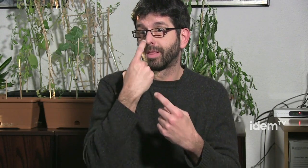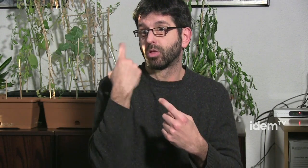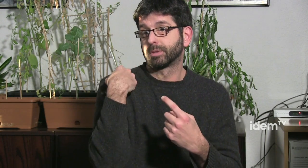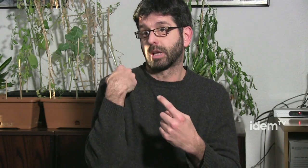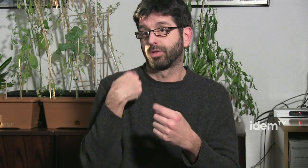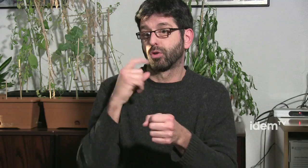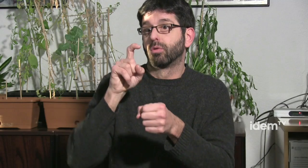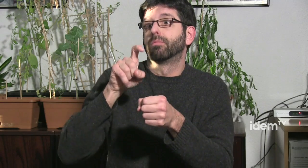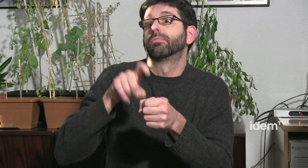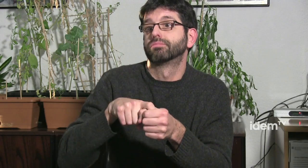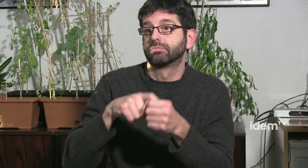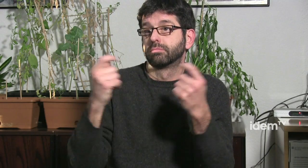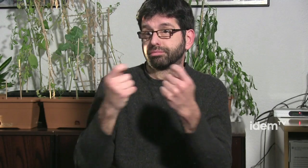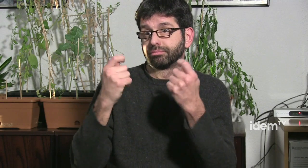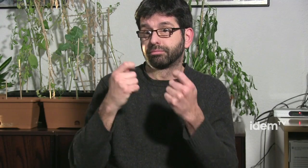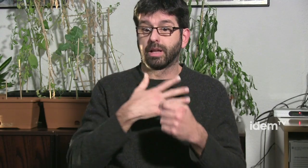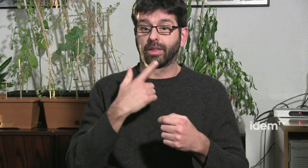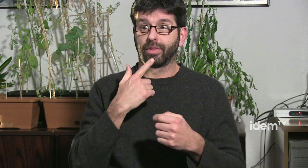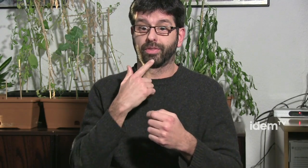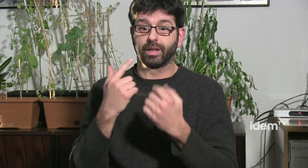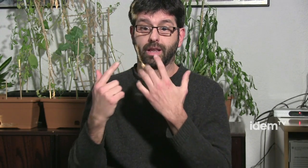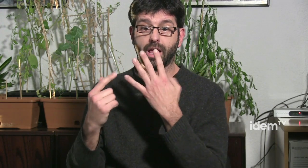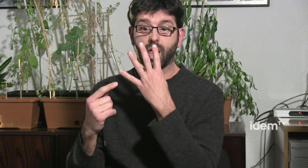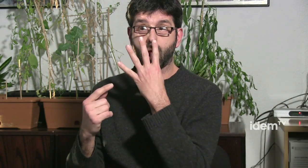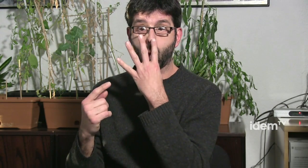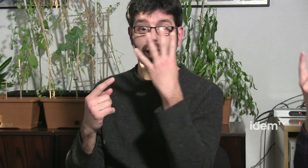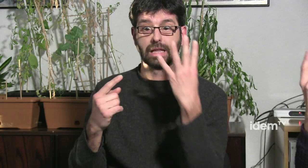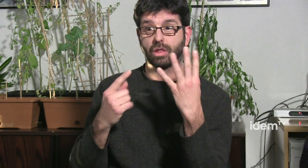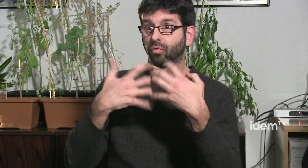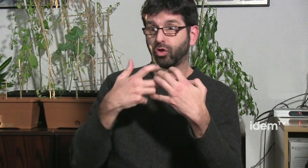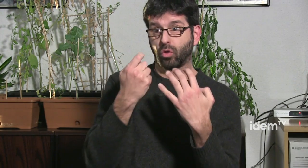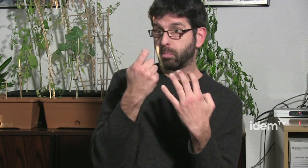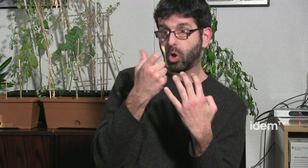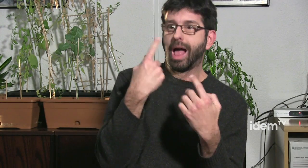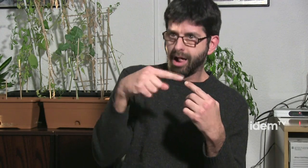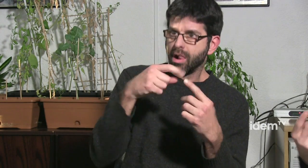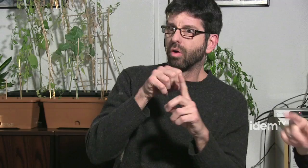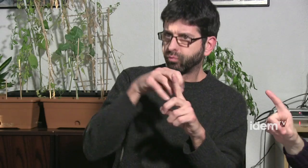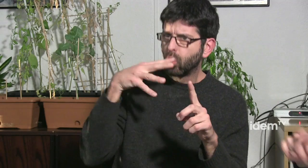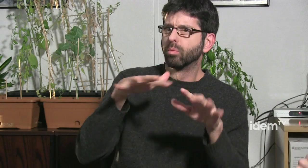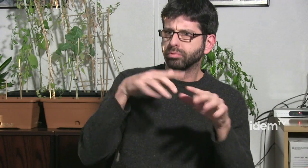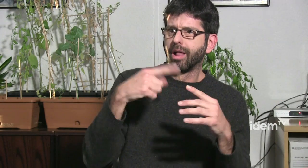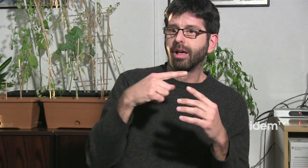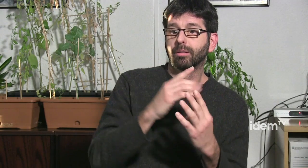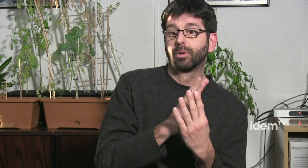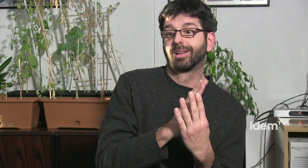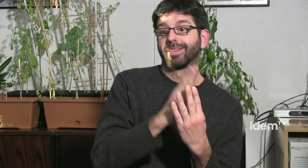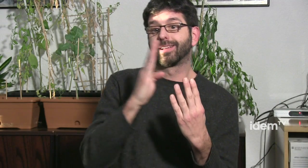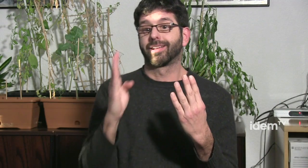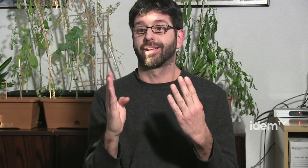Bueno, jo vaig començar l'any passat a participar, vol dir que, bueno, feia quatre anys funcionava, Continuaven avent